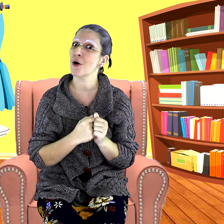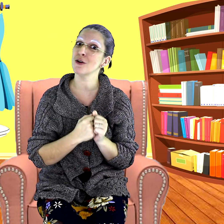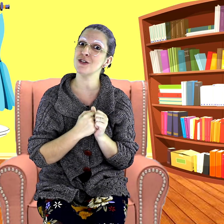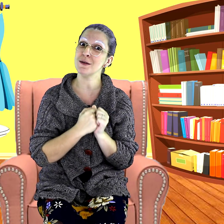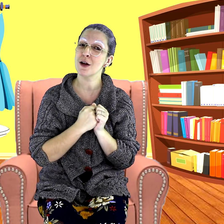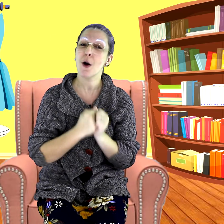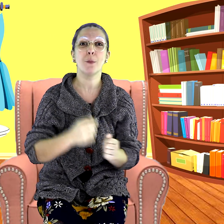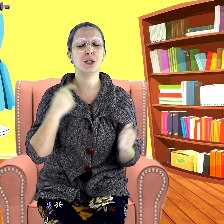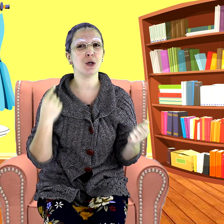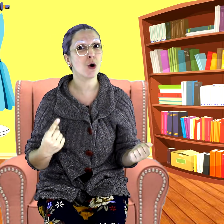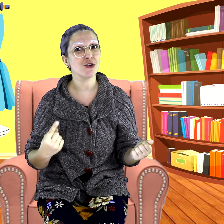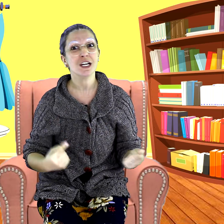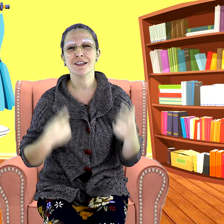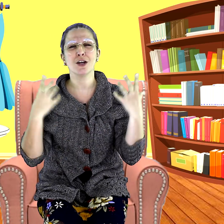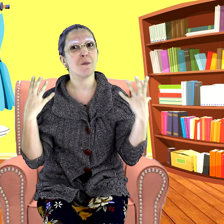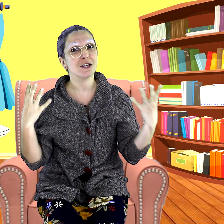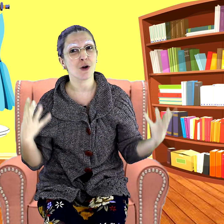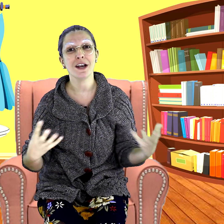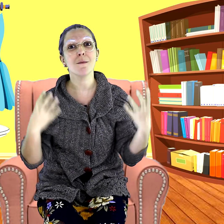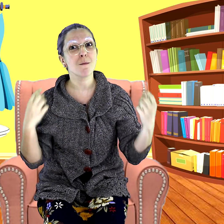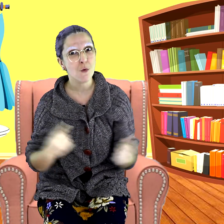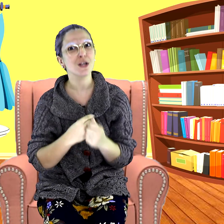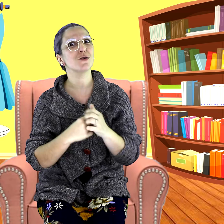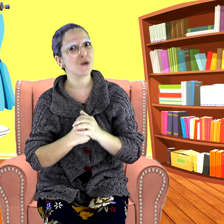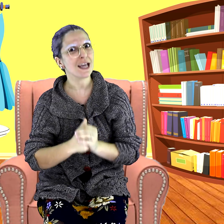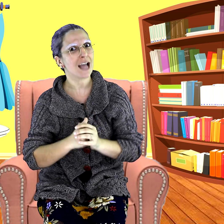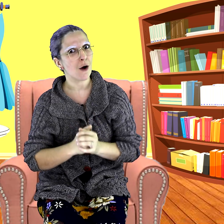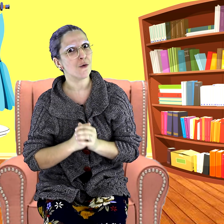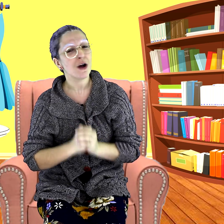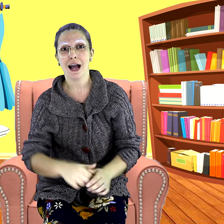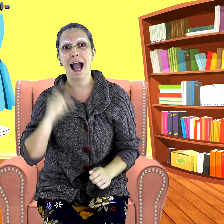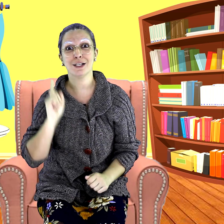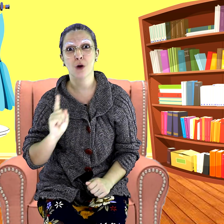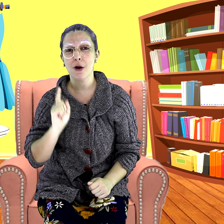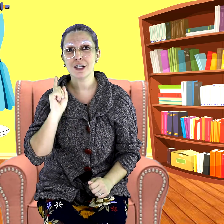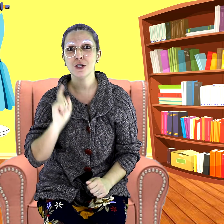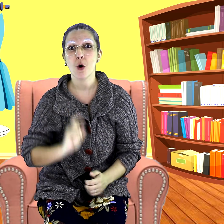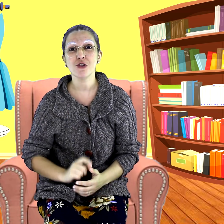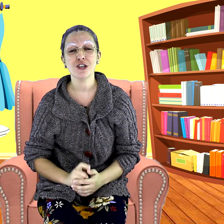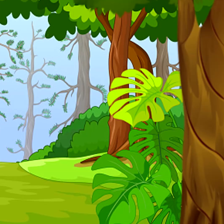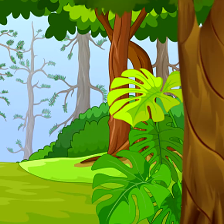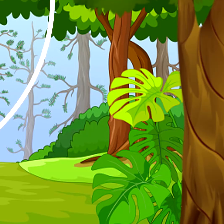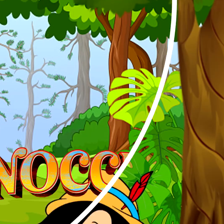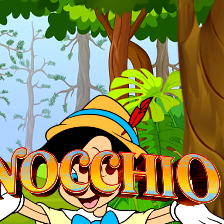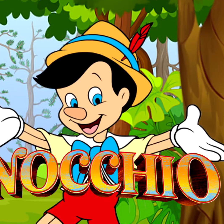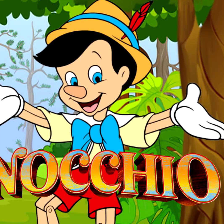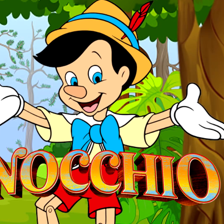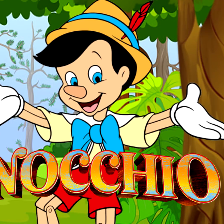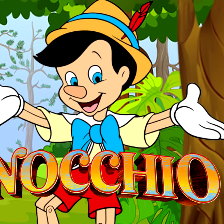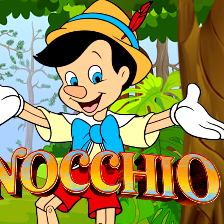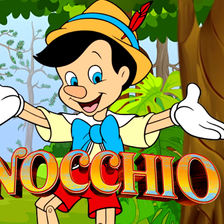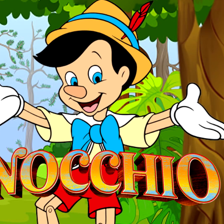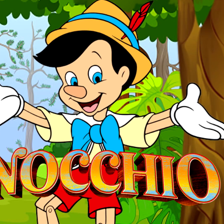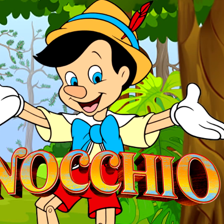hoje? Porque hoje tem uma história muito legal. A história de hoje é o Pinóquio.